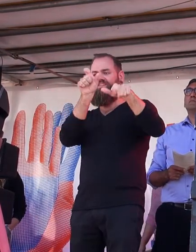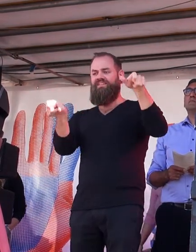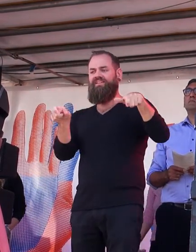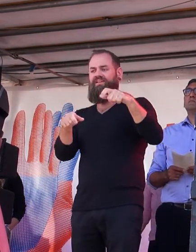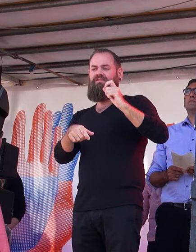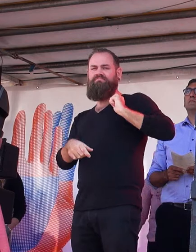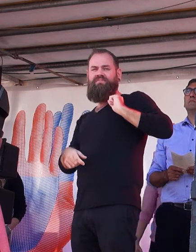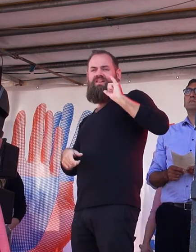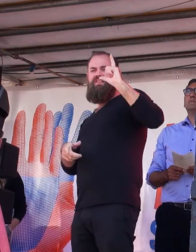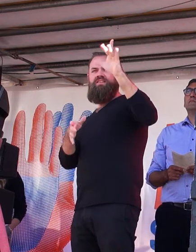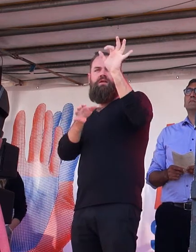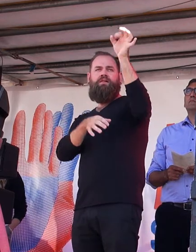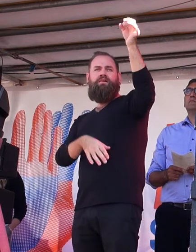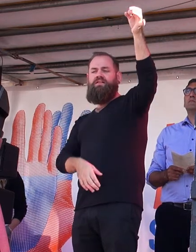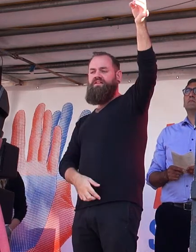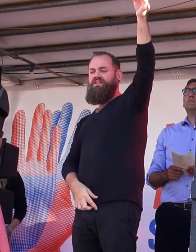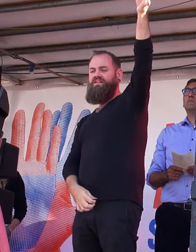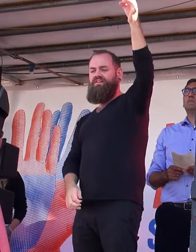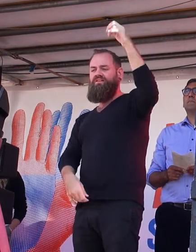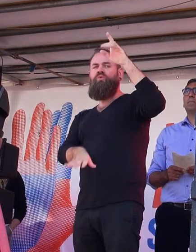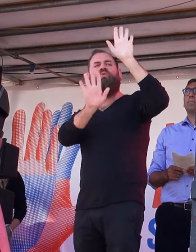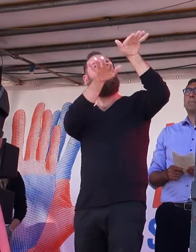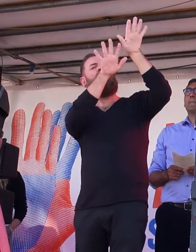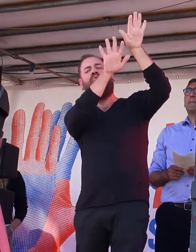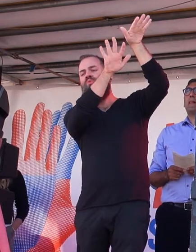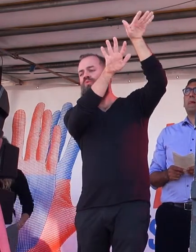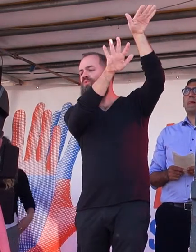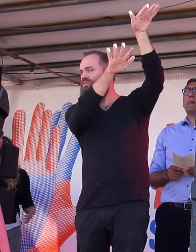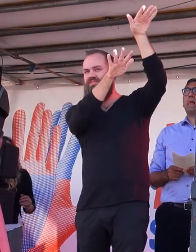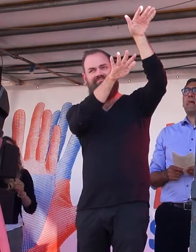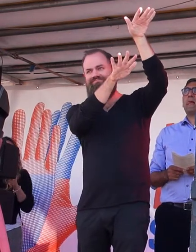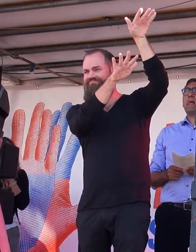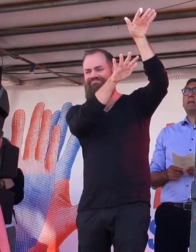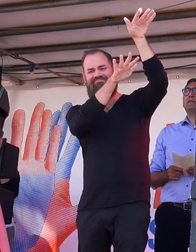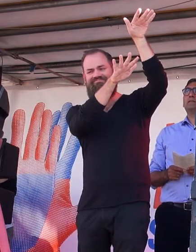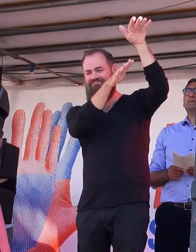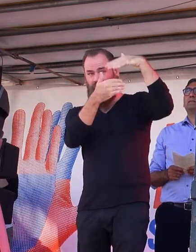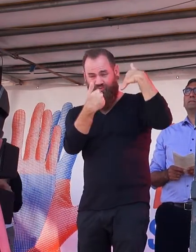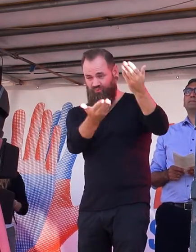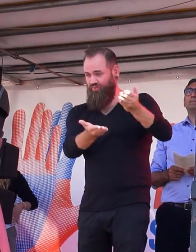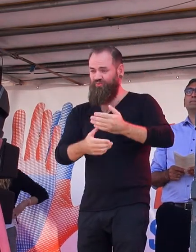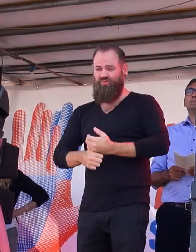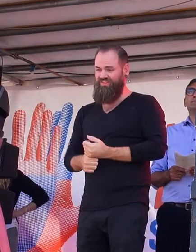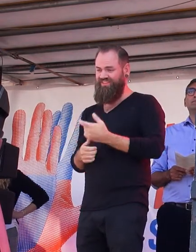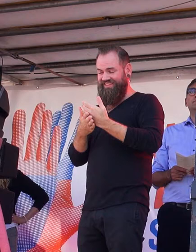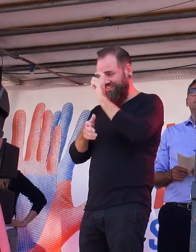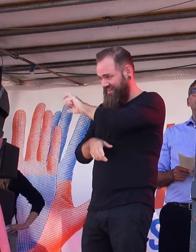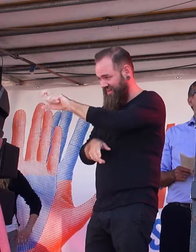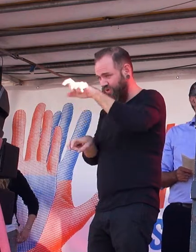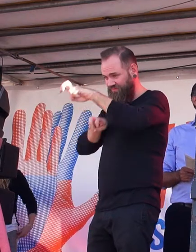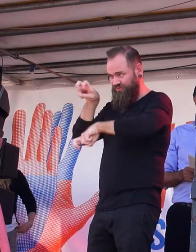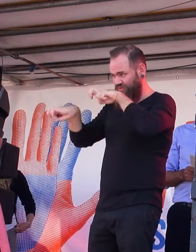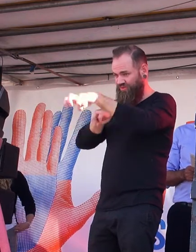und Vermögende, die die Ausweitung der Prekären beschäftigte, per Gesetz auf der anderen Seite. Das alles war